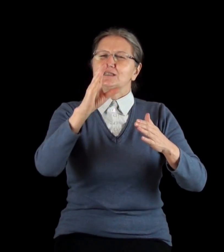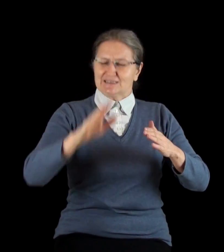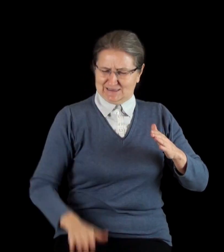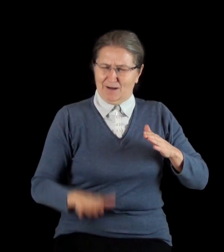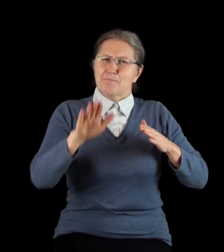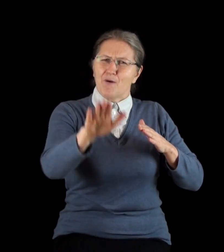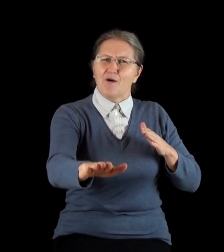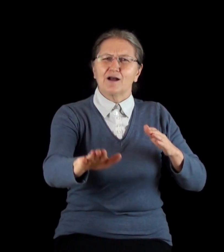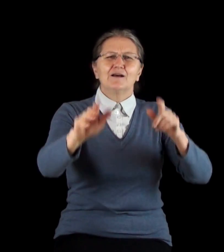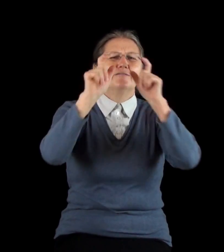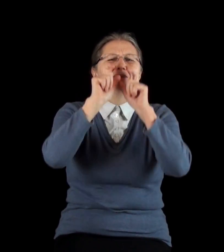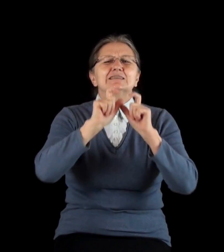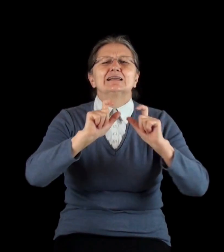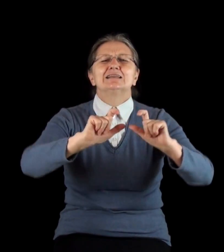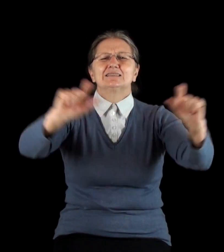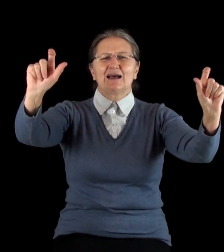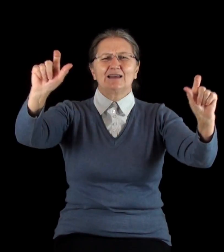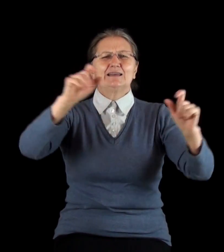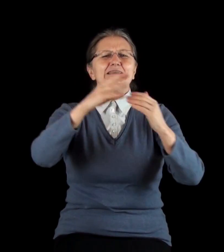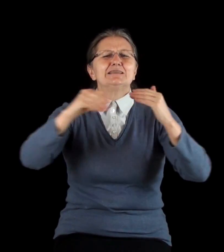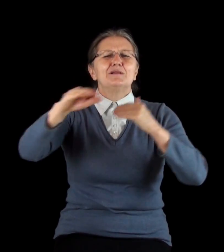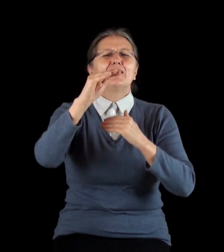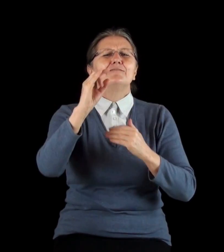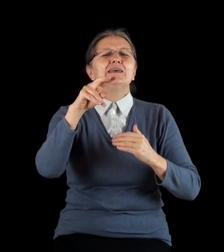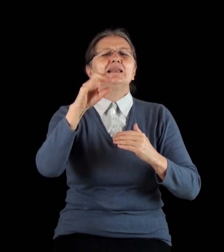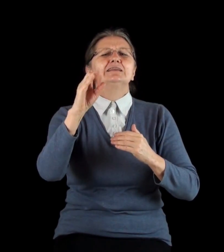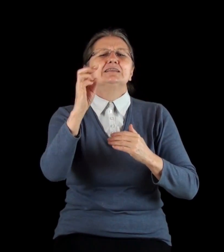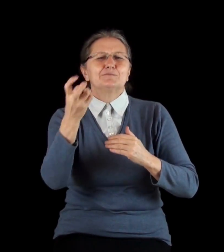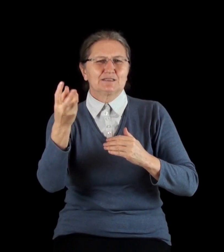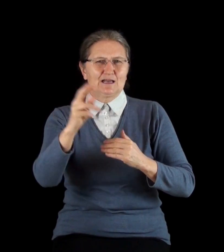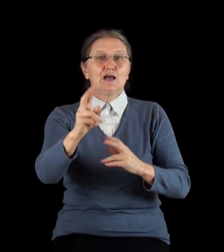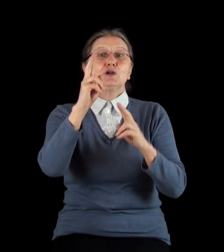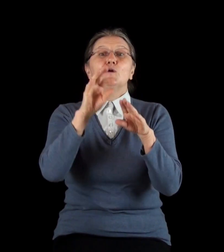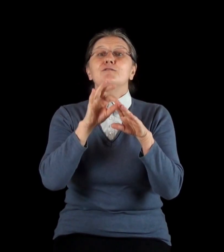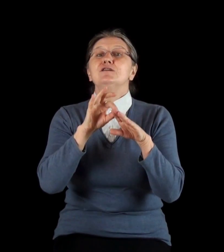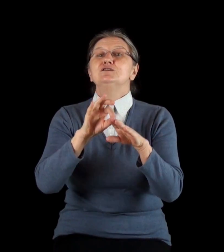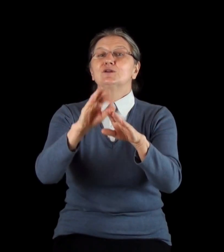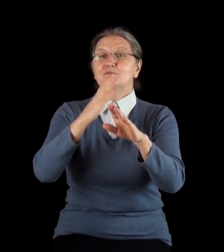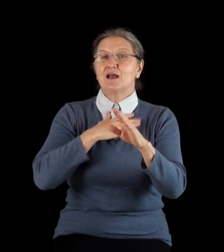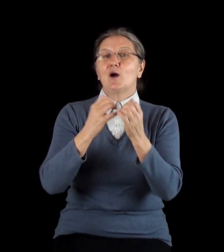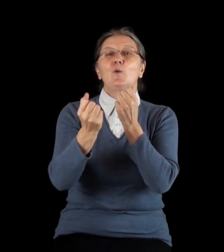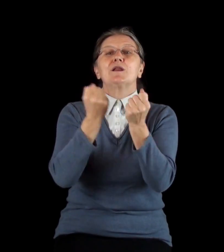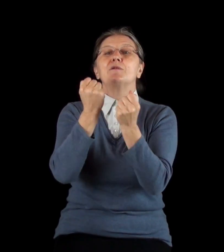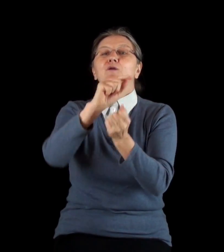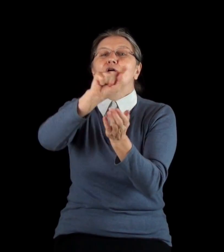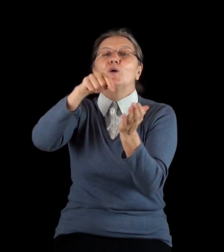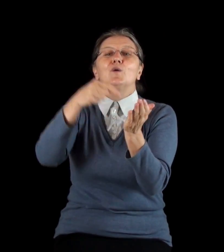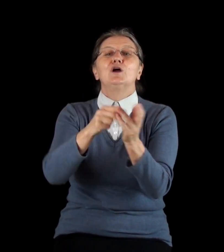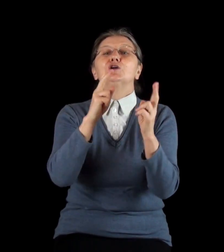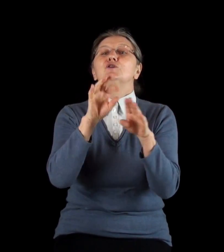восклицай мне земля филистимская. Кто ведет меня в укрепленный город, Кто